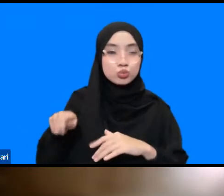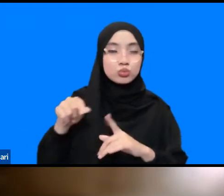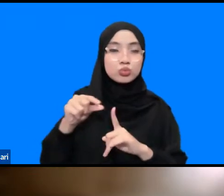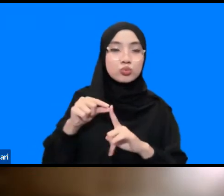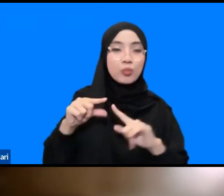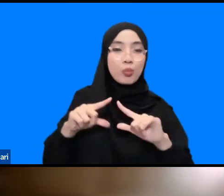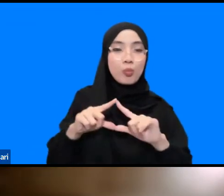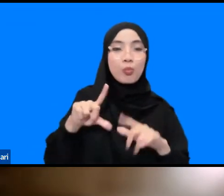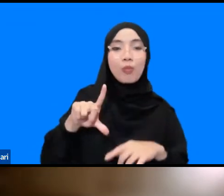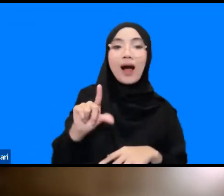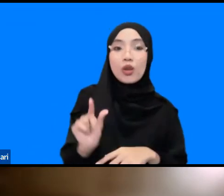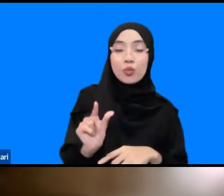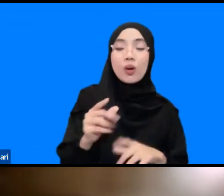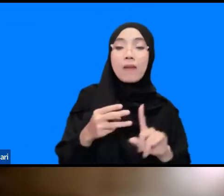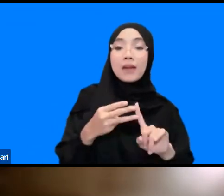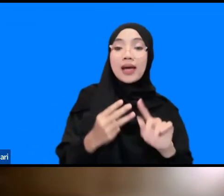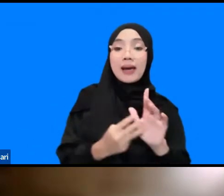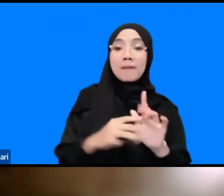pernah BMKG